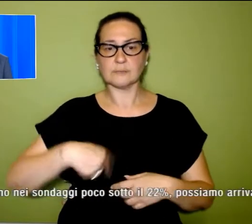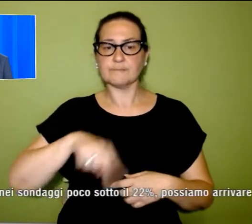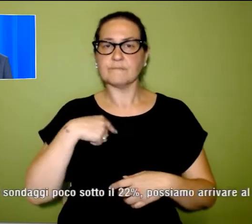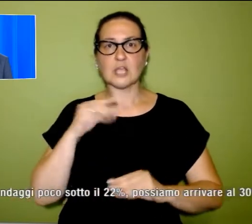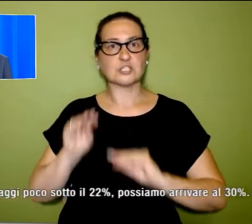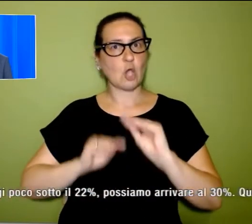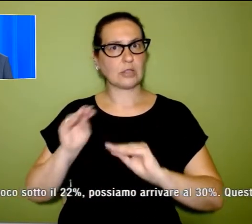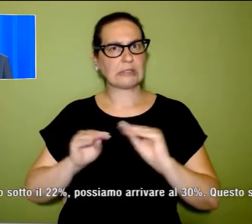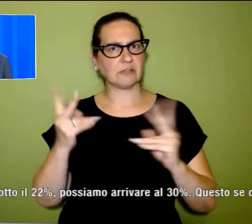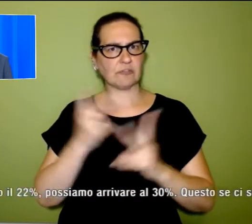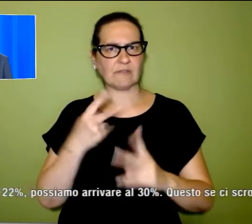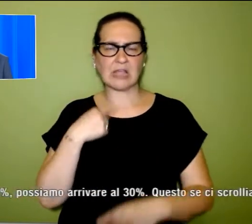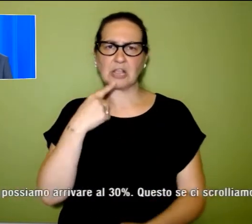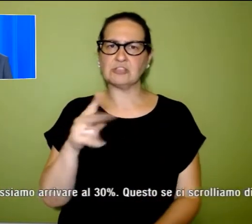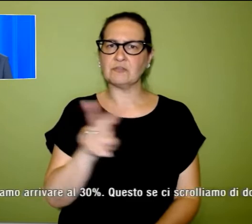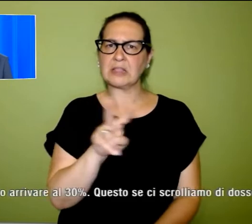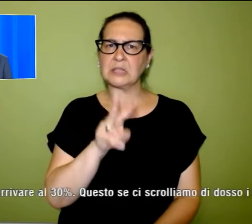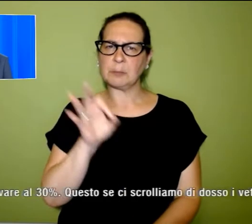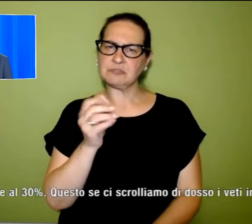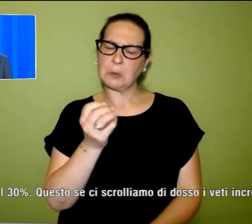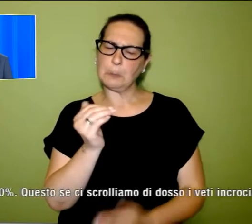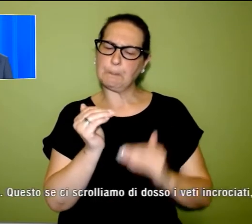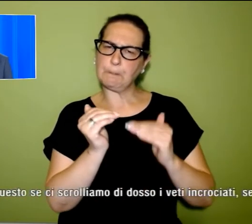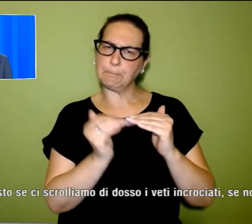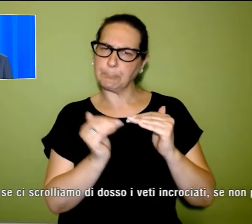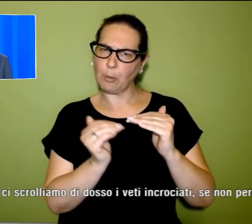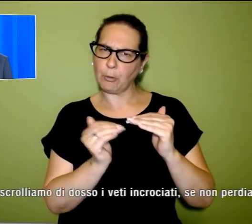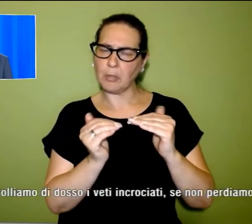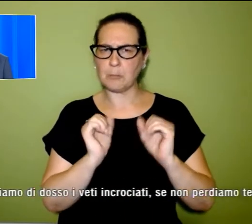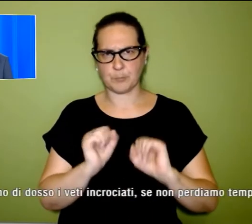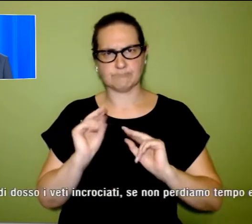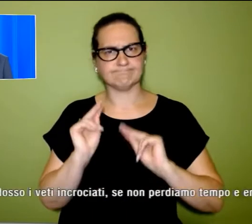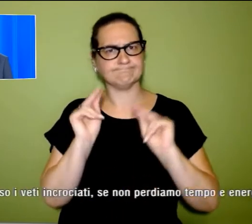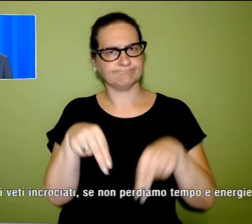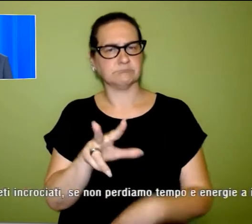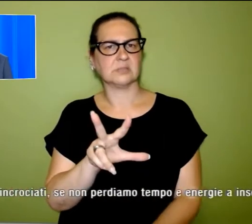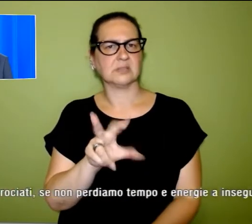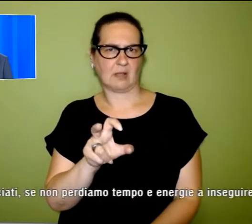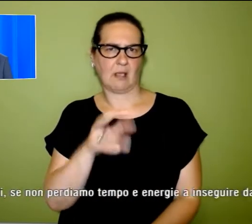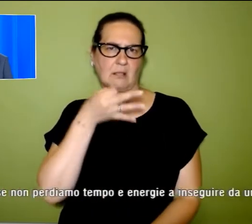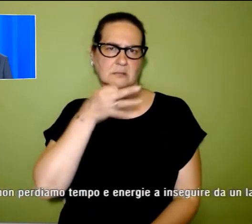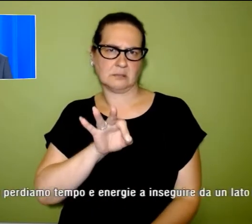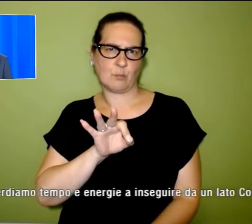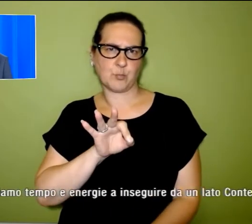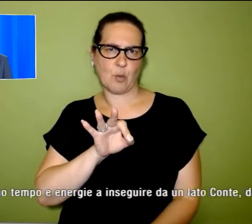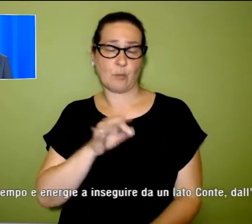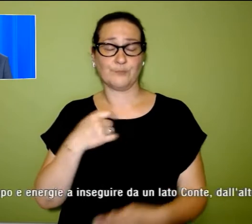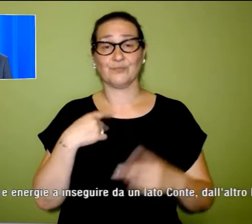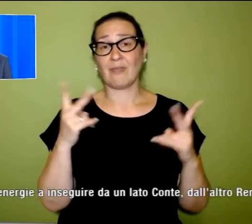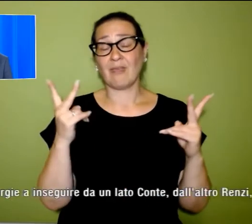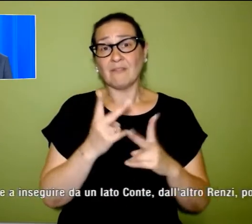22%, possiamo arrivare al 30%. Questo, se ci scrolliamo di dosso i veti